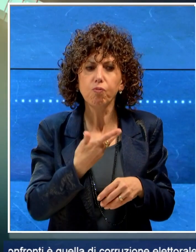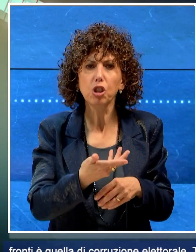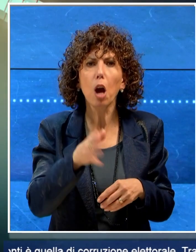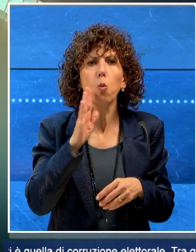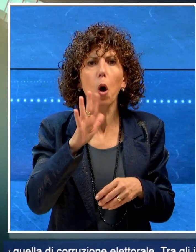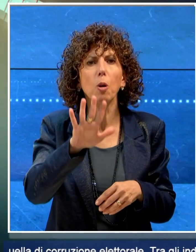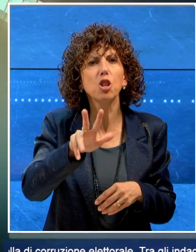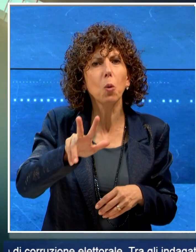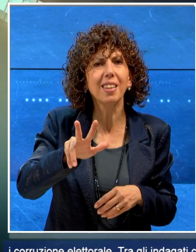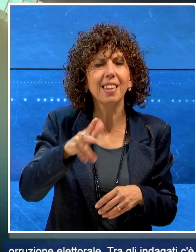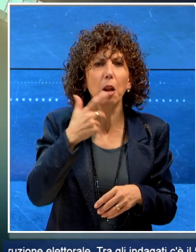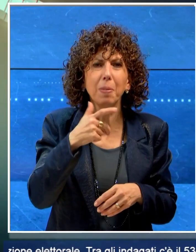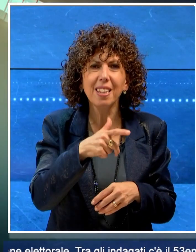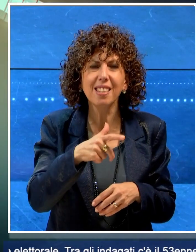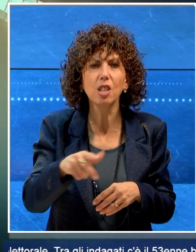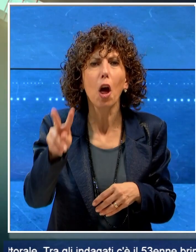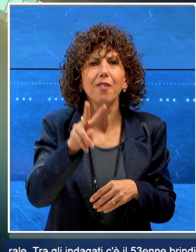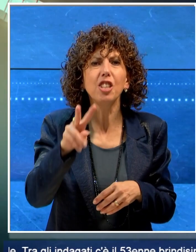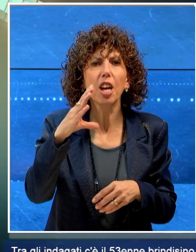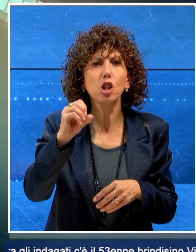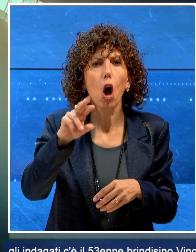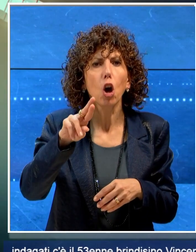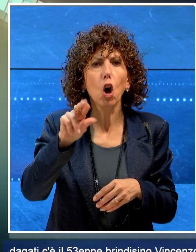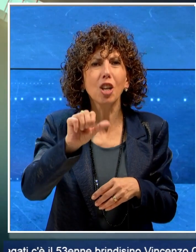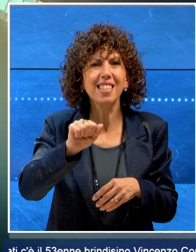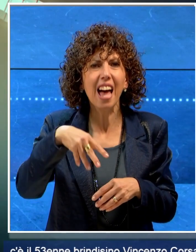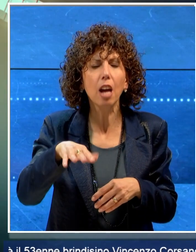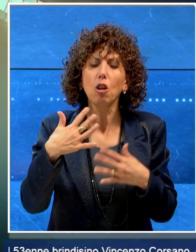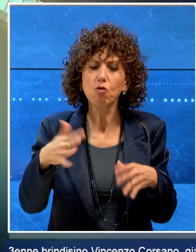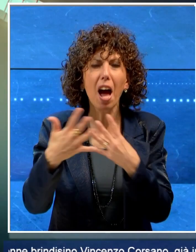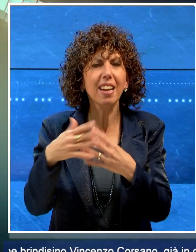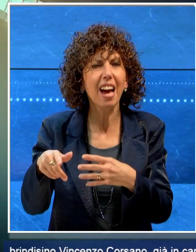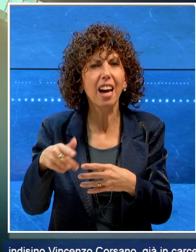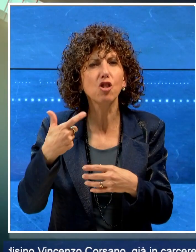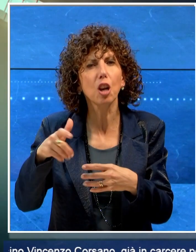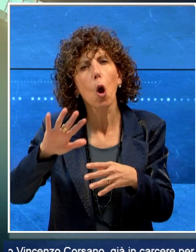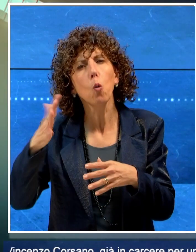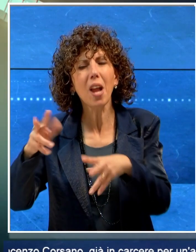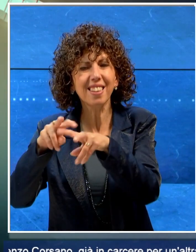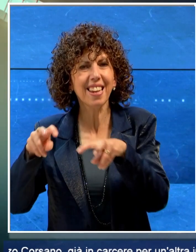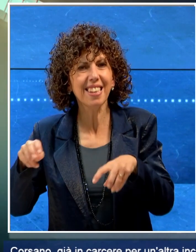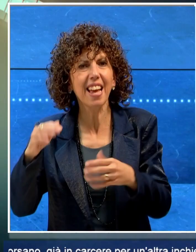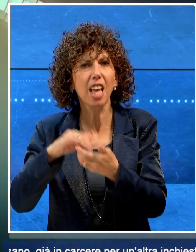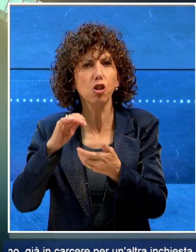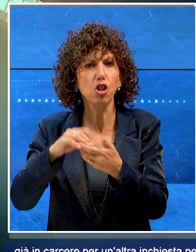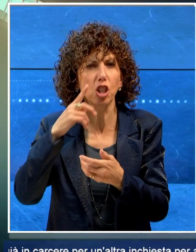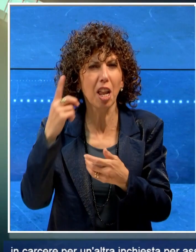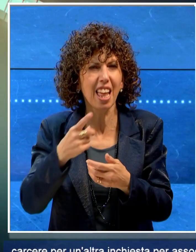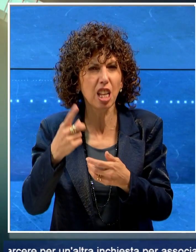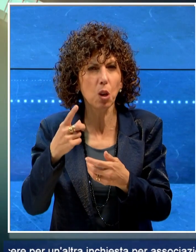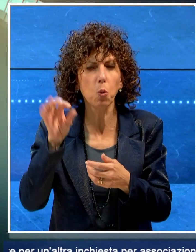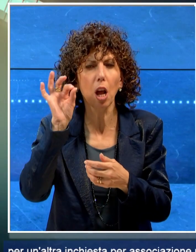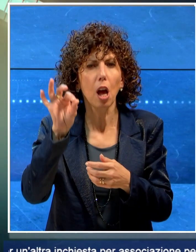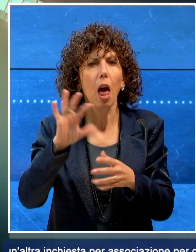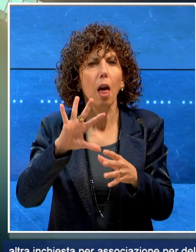Brindisino Vincenzo Corsano già in carcere per un'altra inchiesta per associazione per delinquere finalizzata ai